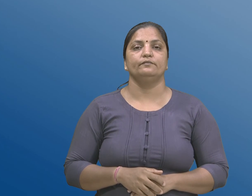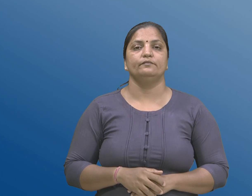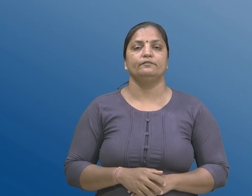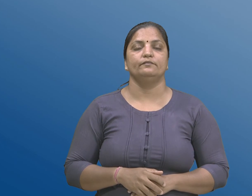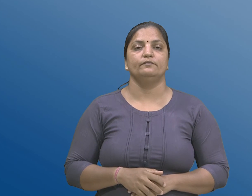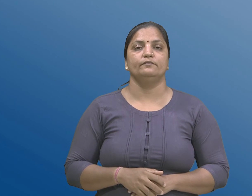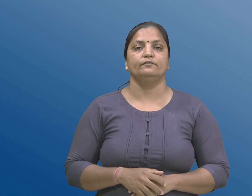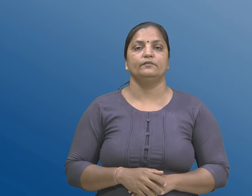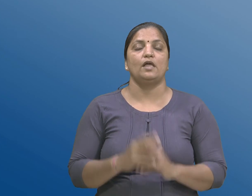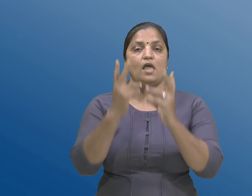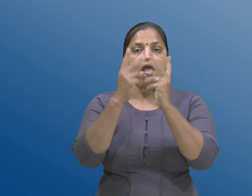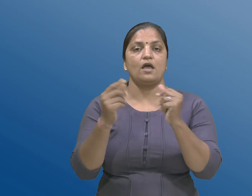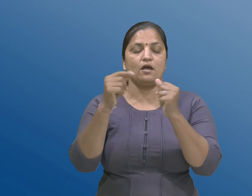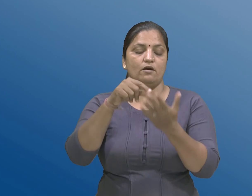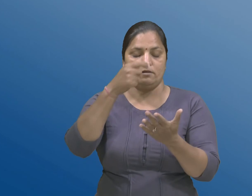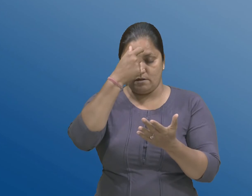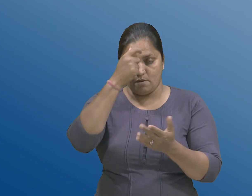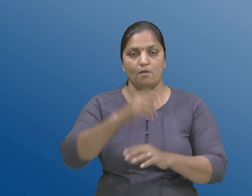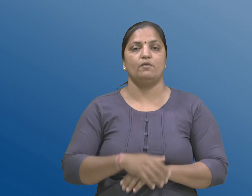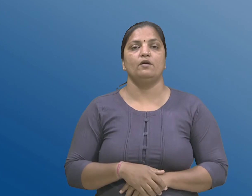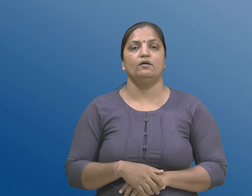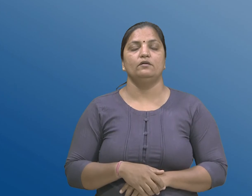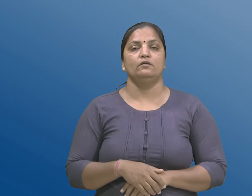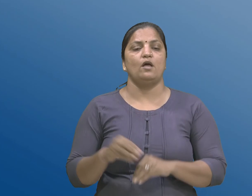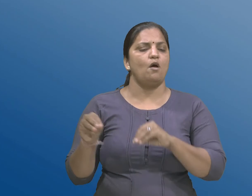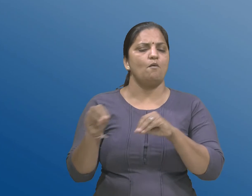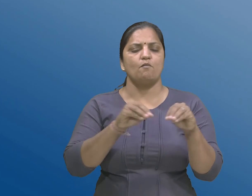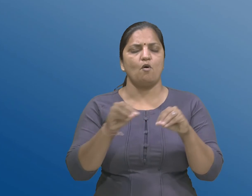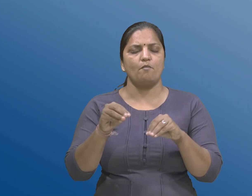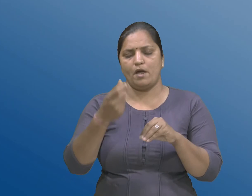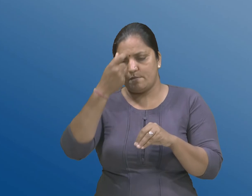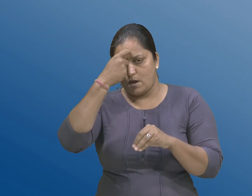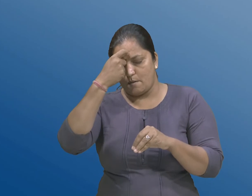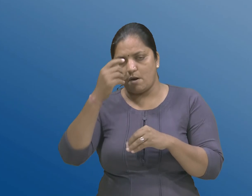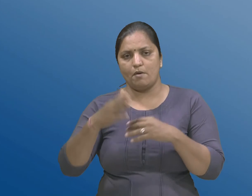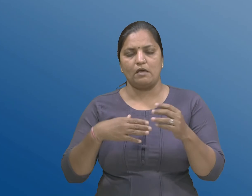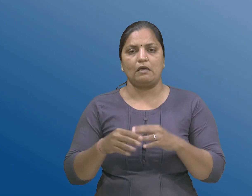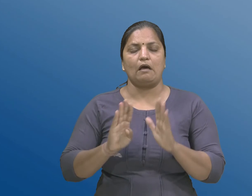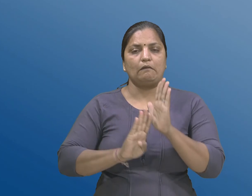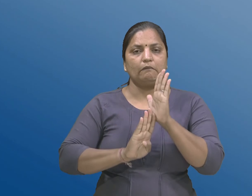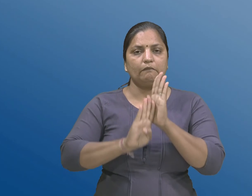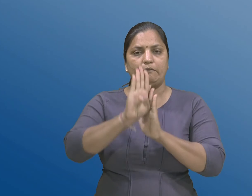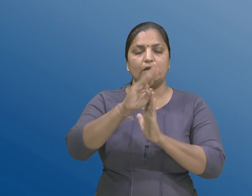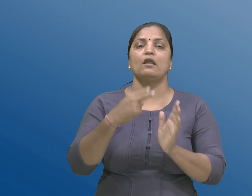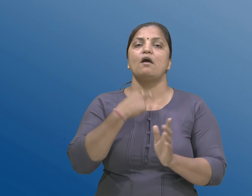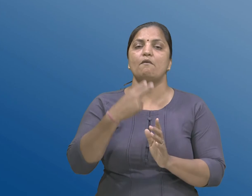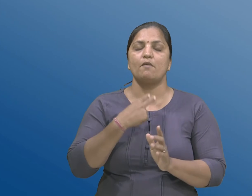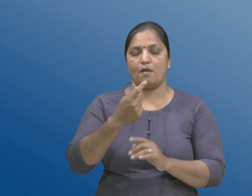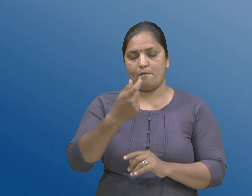गणन असमर्थता, गती समन्वय दोश के विकास किया वानी ब्रण्ष नों समावेश